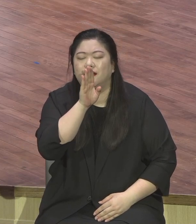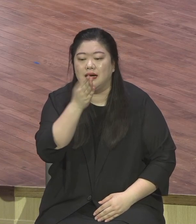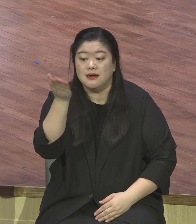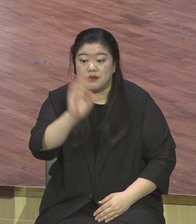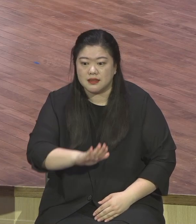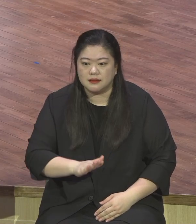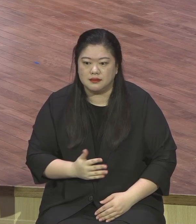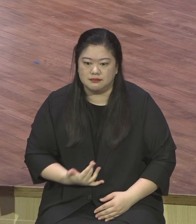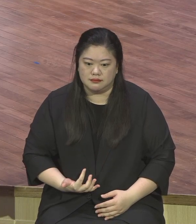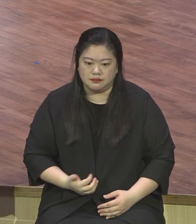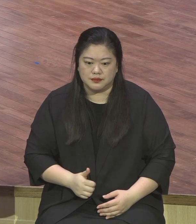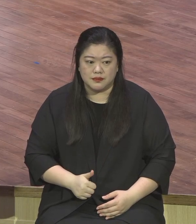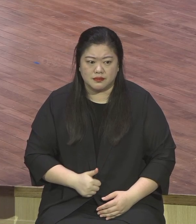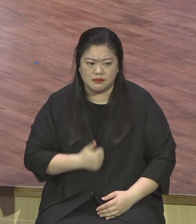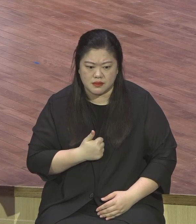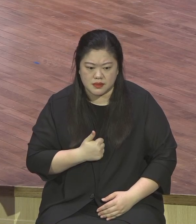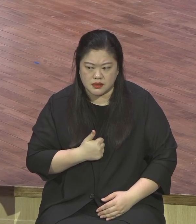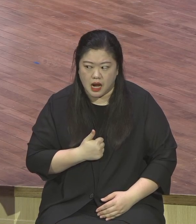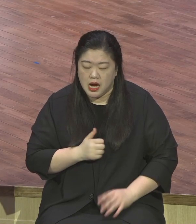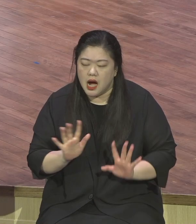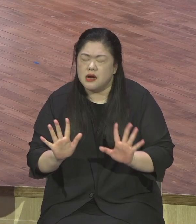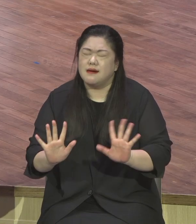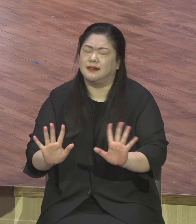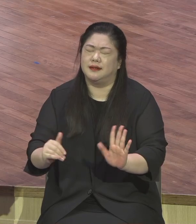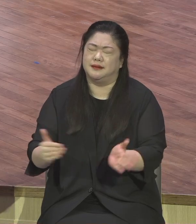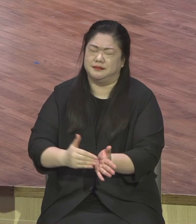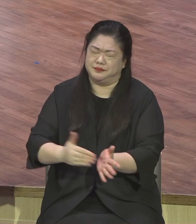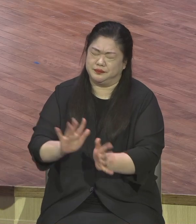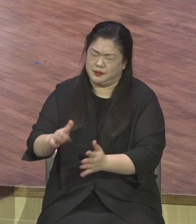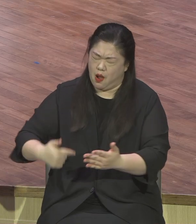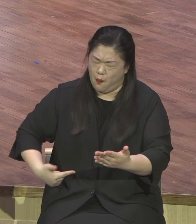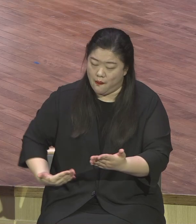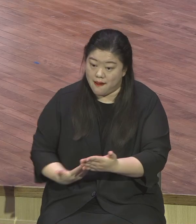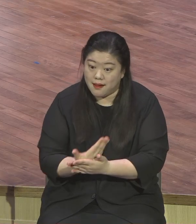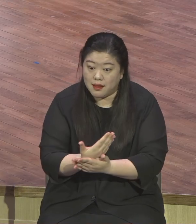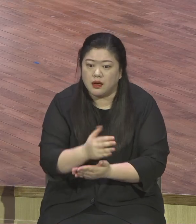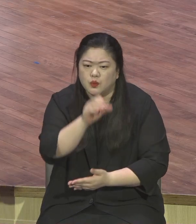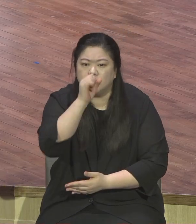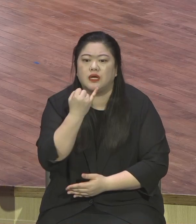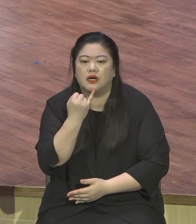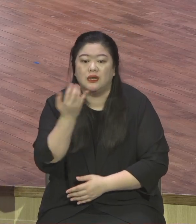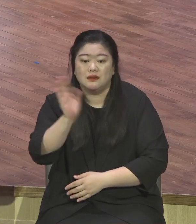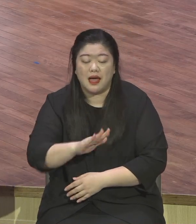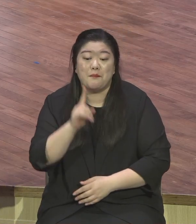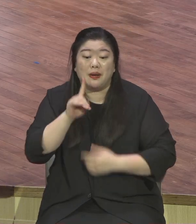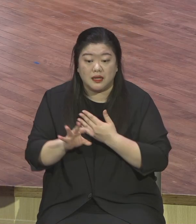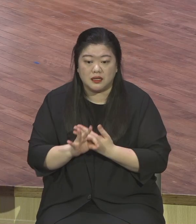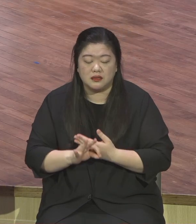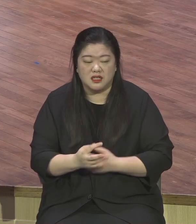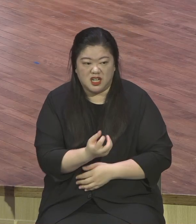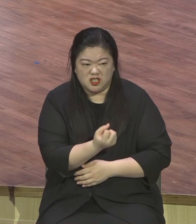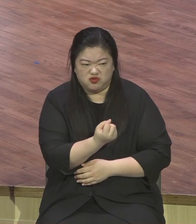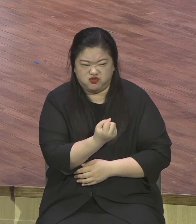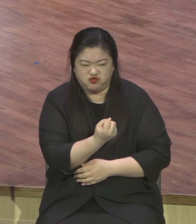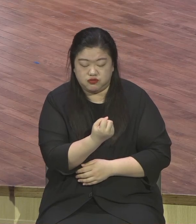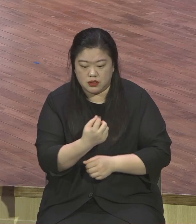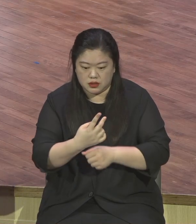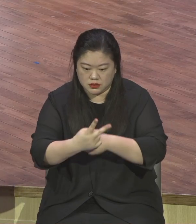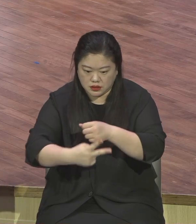금방 회개하고 돌아오면 끝나는데 그걸 며칠이고 몇 달이고 몇 년이고 한다 그 예수님 사람 아니에요 교회당에도 예수님